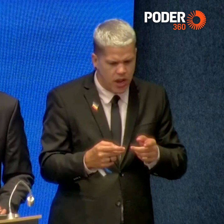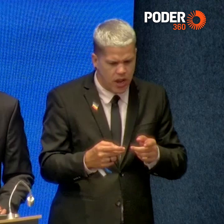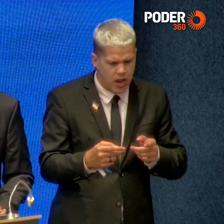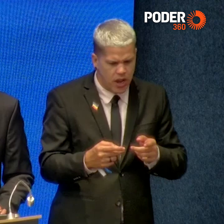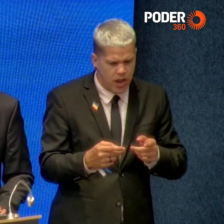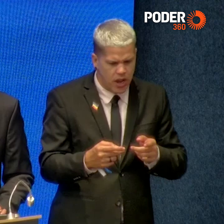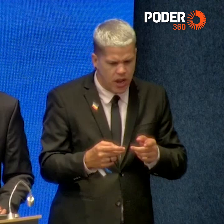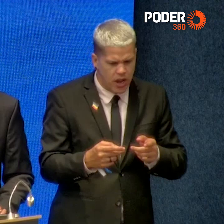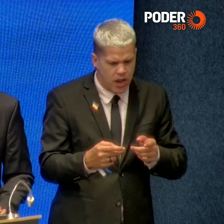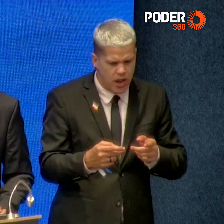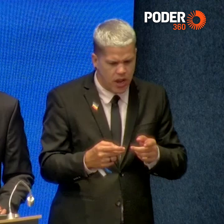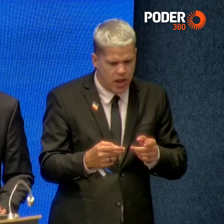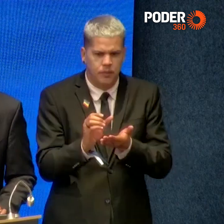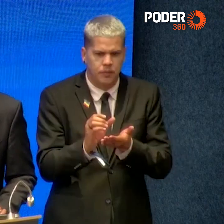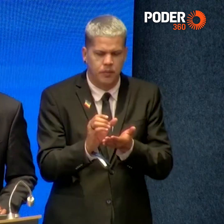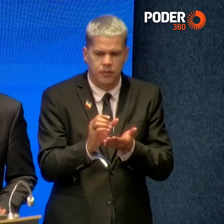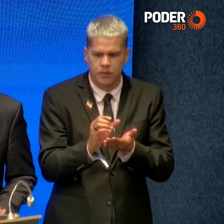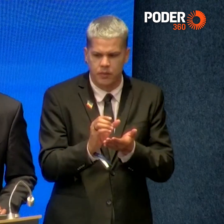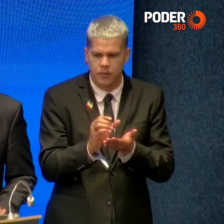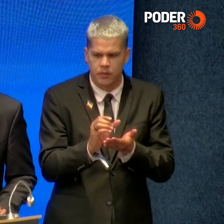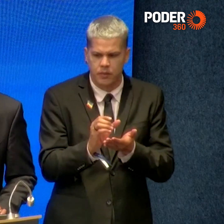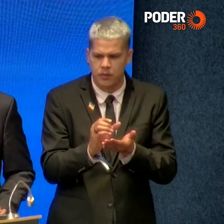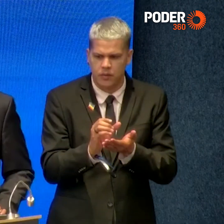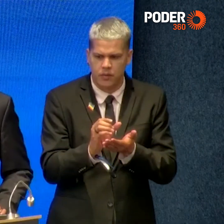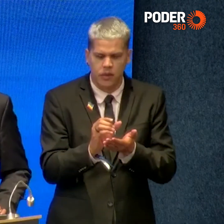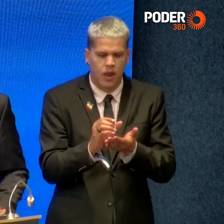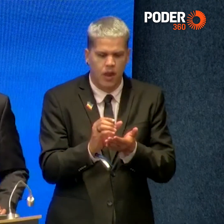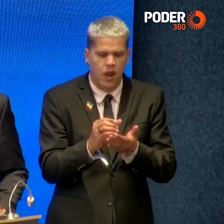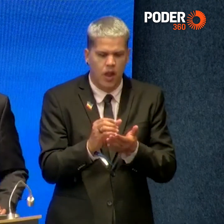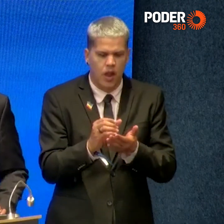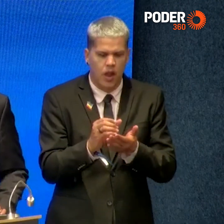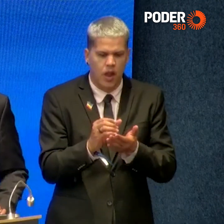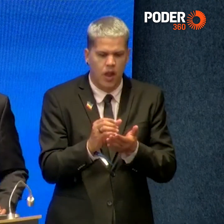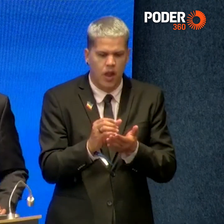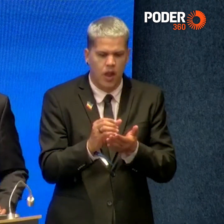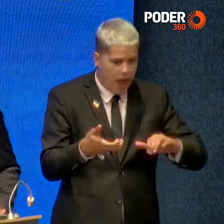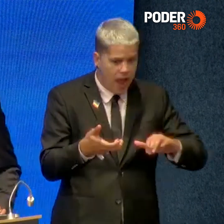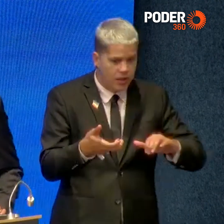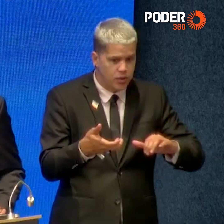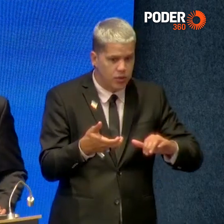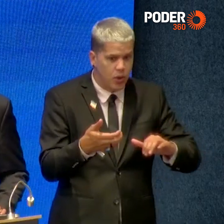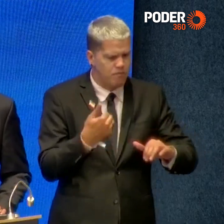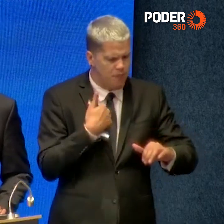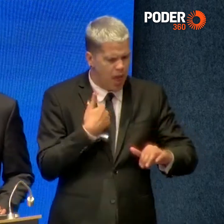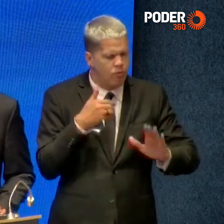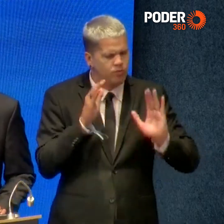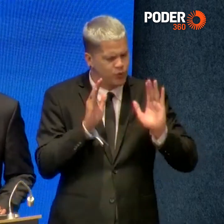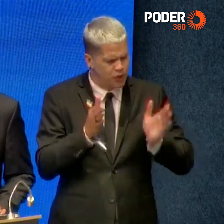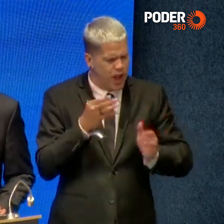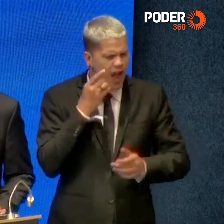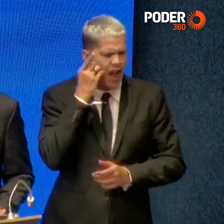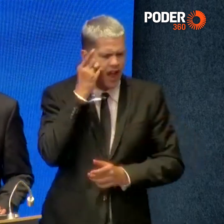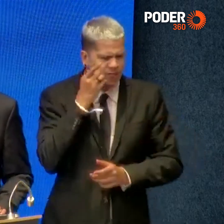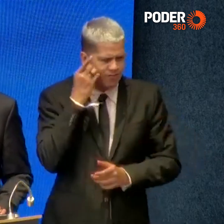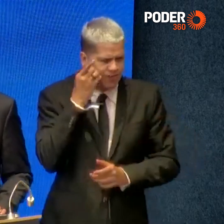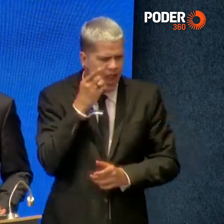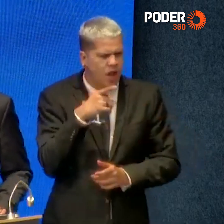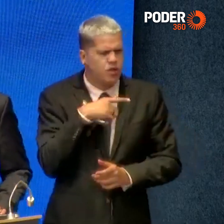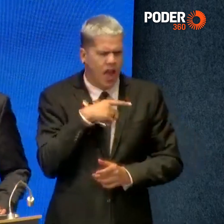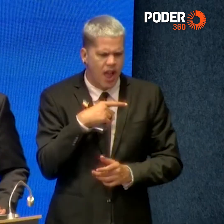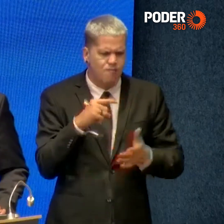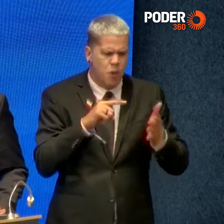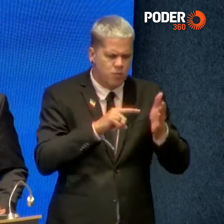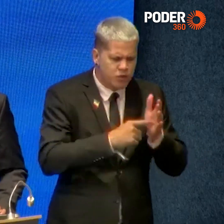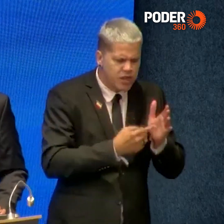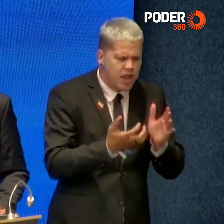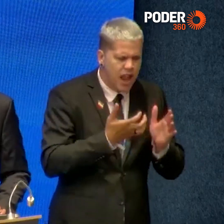onde venho, de viabilização. E lá o Congresso Nacional é de onde venho e onde pretendo manter um diálogo sempre